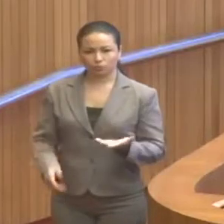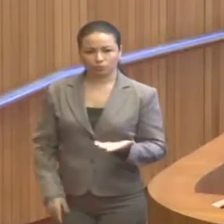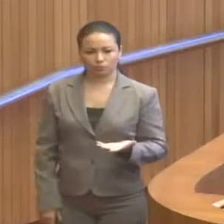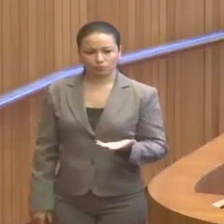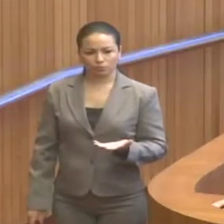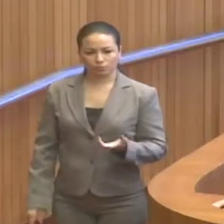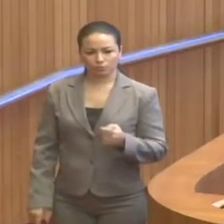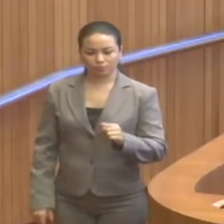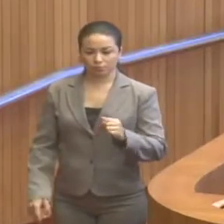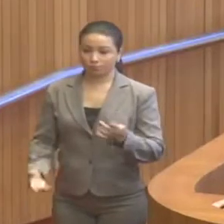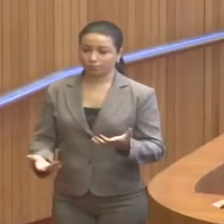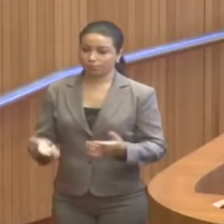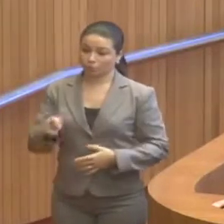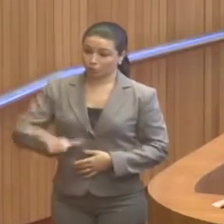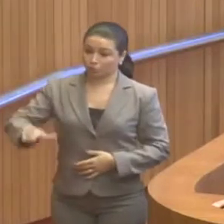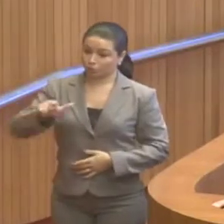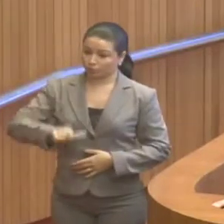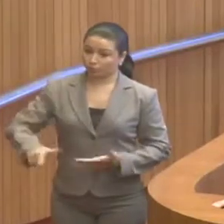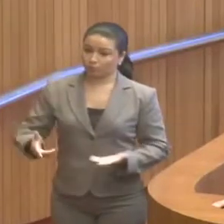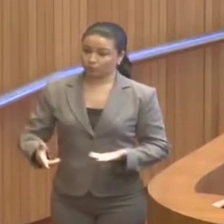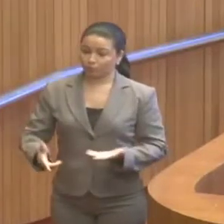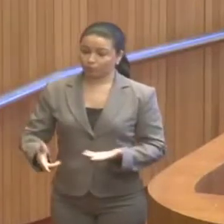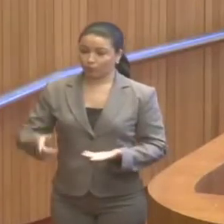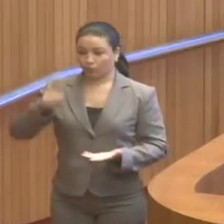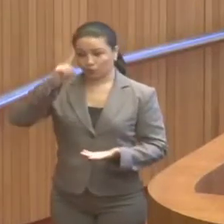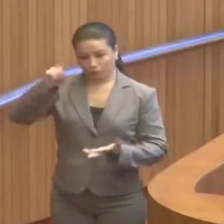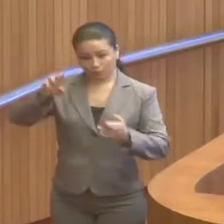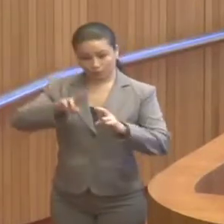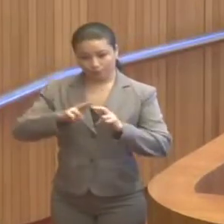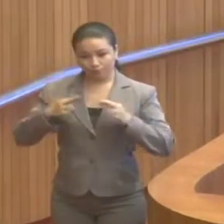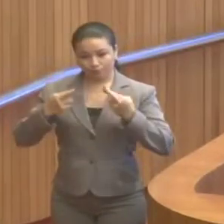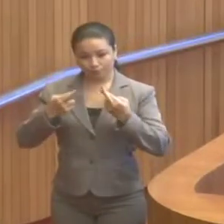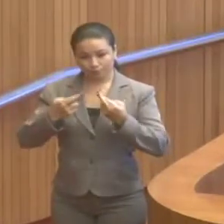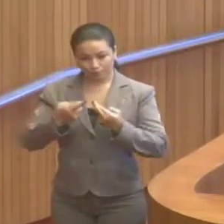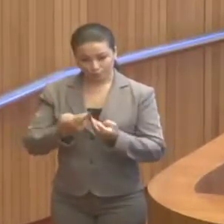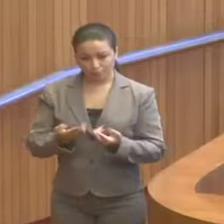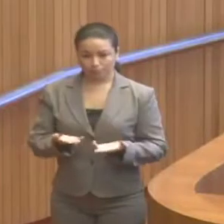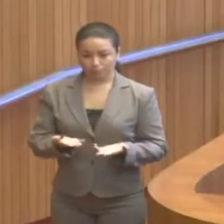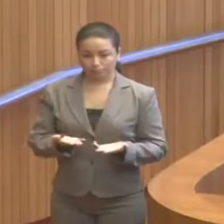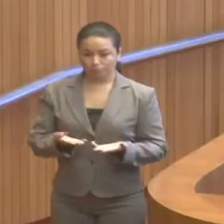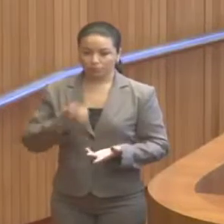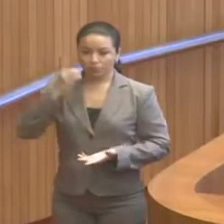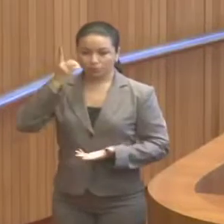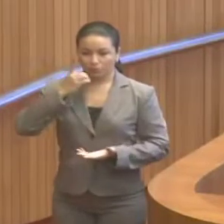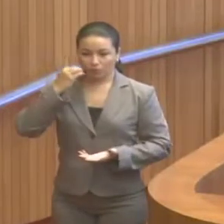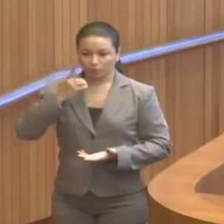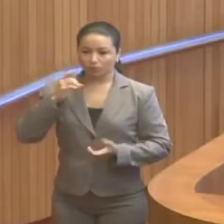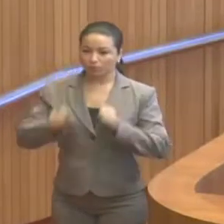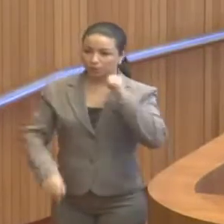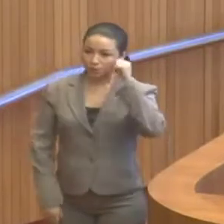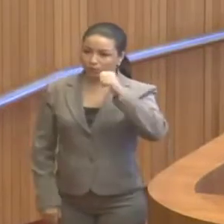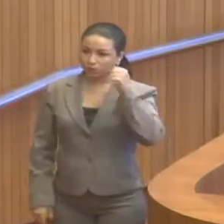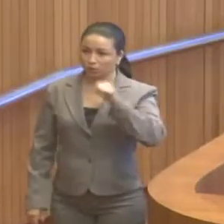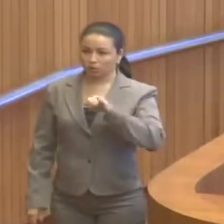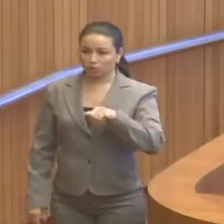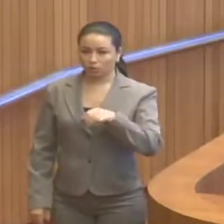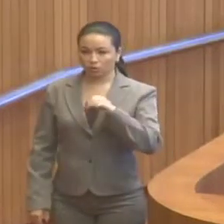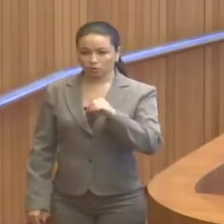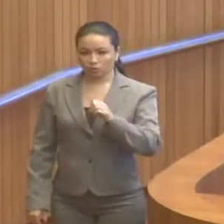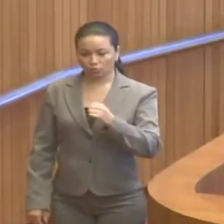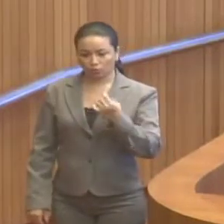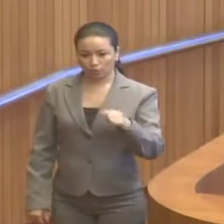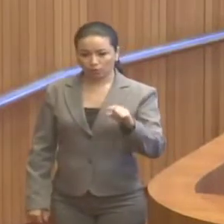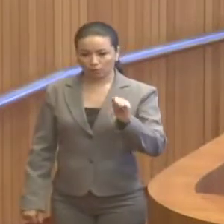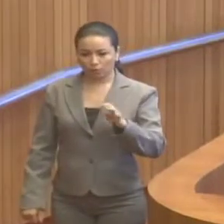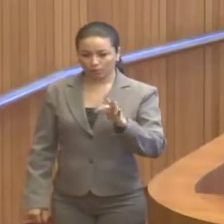E, coincidentemente, no dia da reunião com o deputado, com o senador João Alberto, recebi